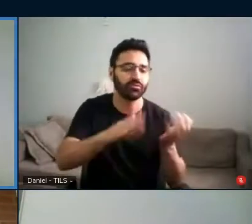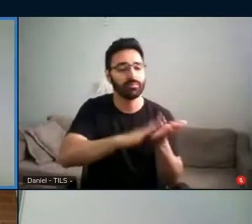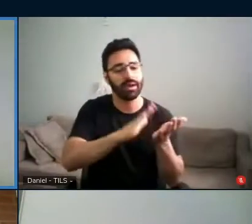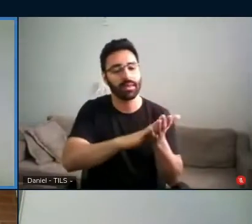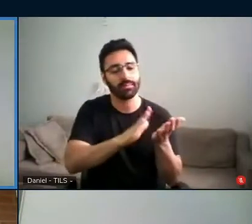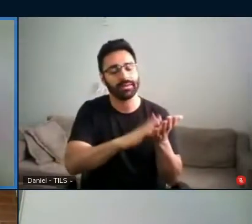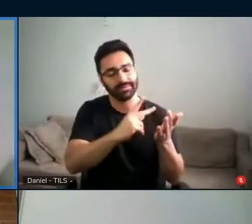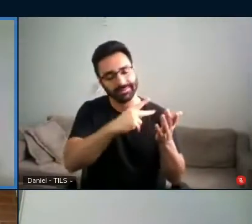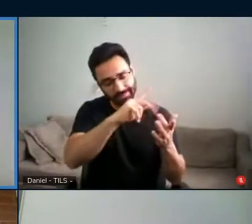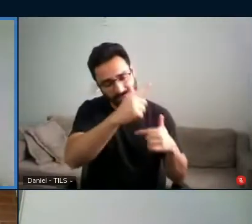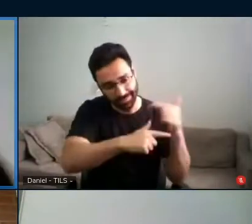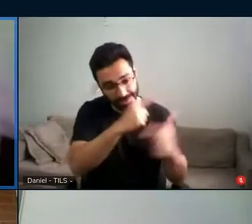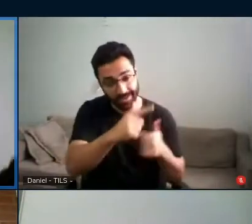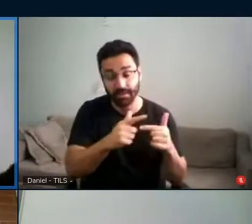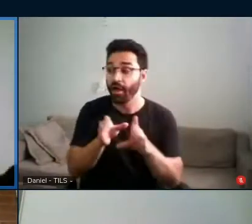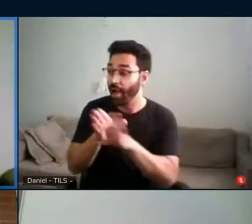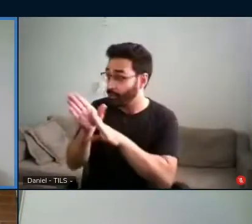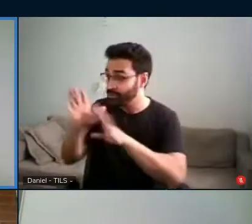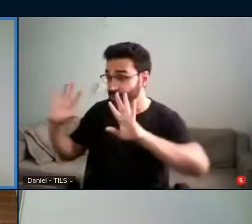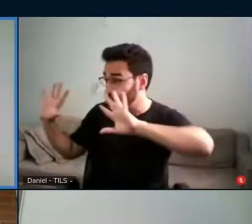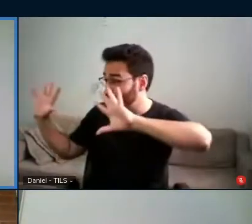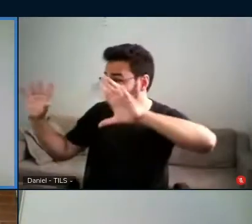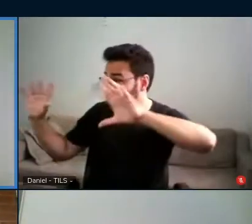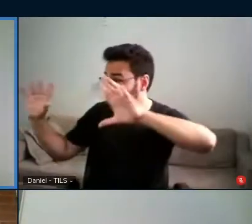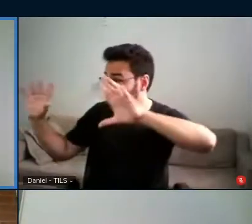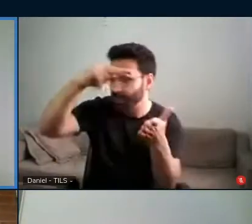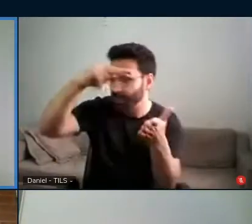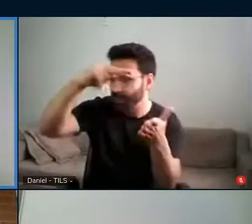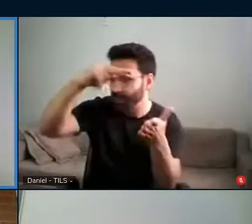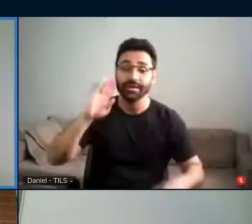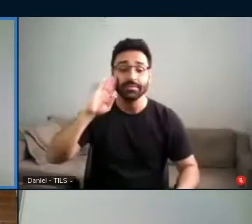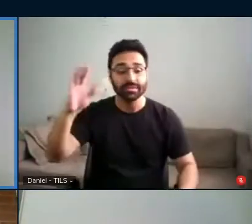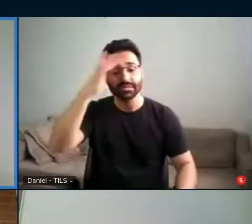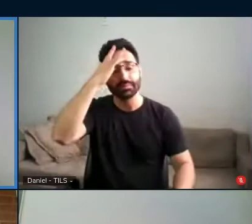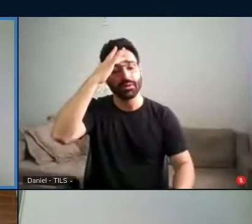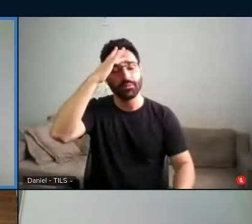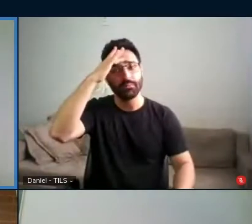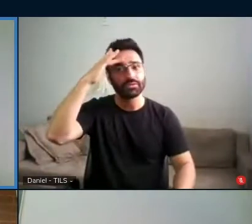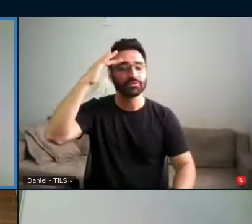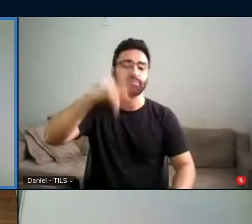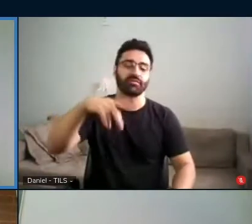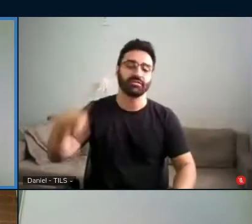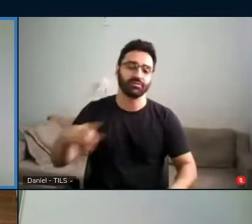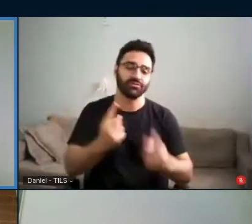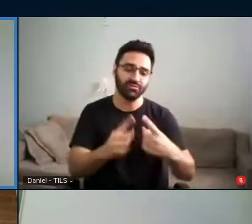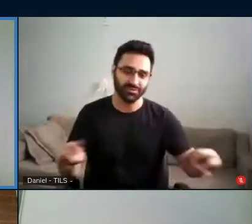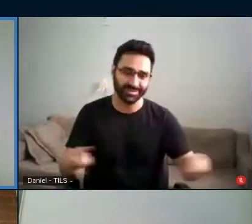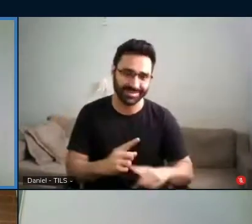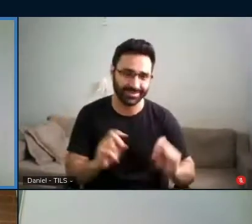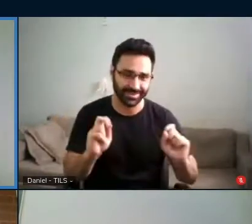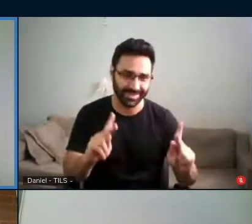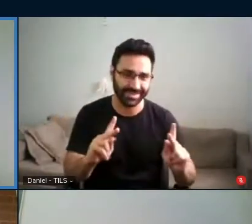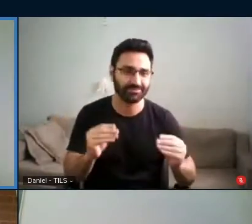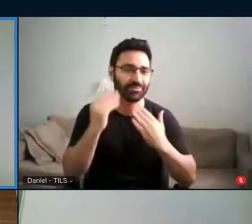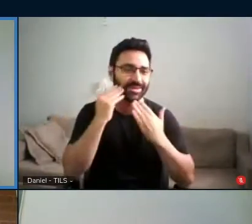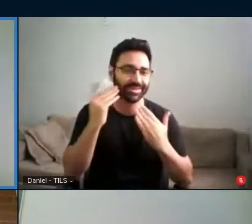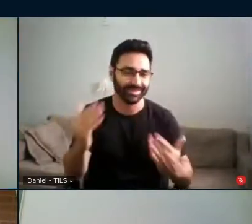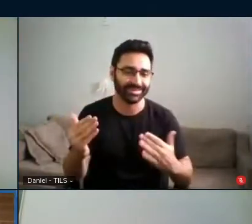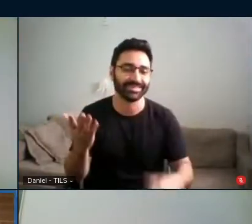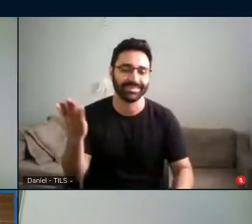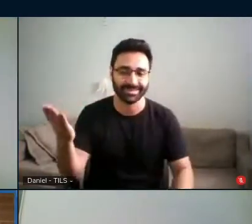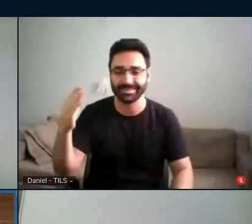trabalho e recomendo a leitura para todo mundo, inclusive aos educadores musicais, tá bom? Muito obrigado, Tati, de verdade.